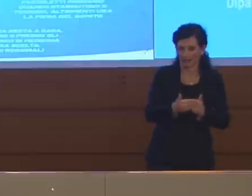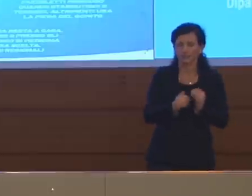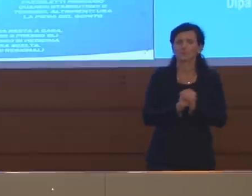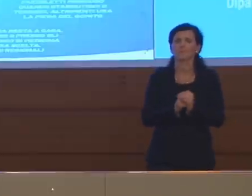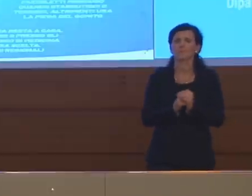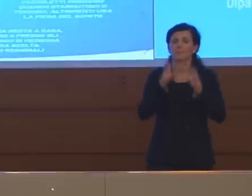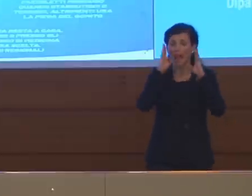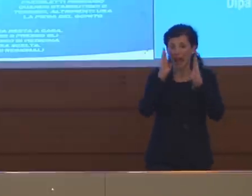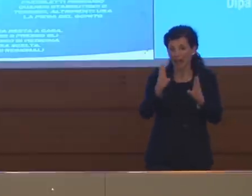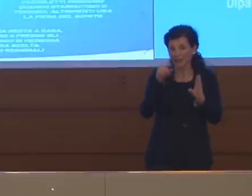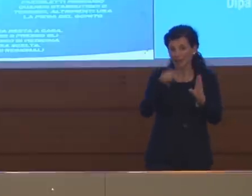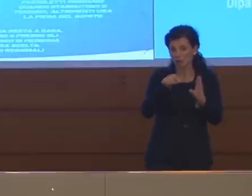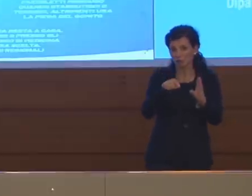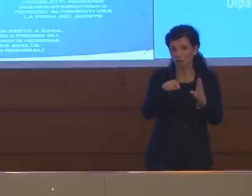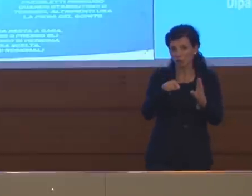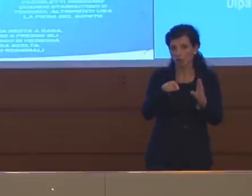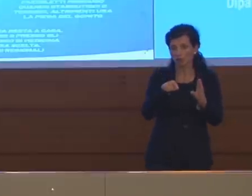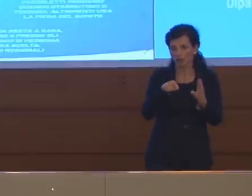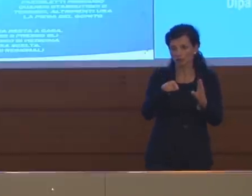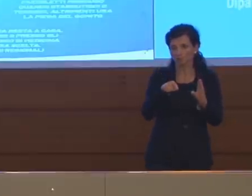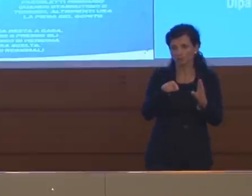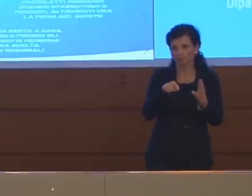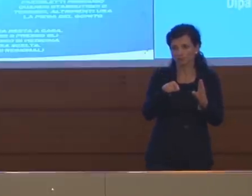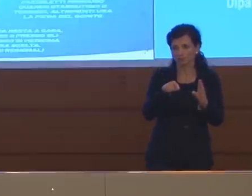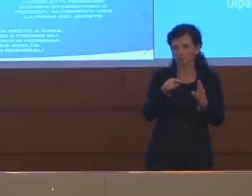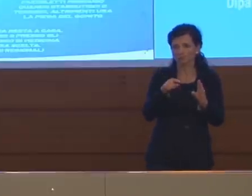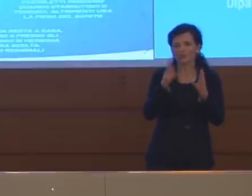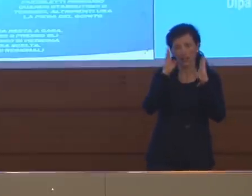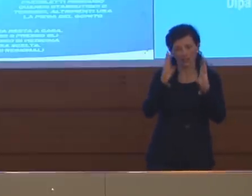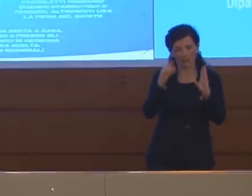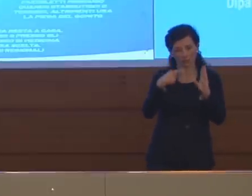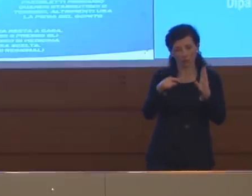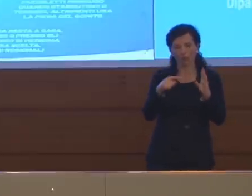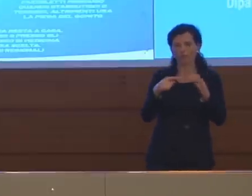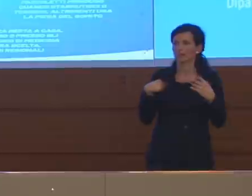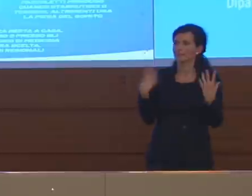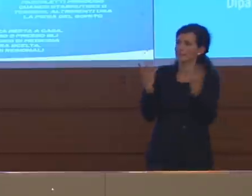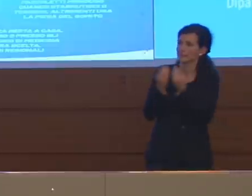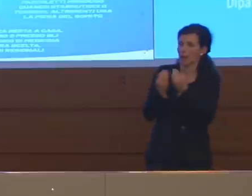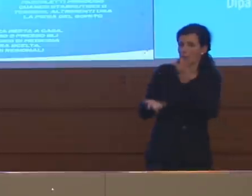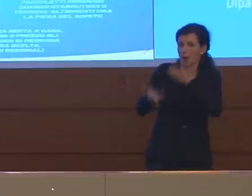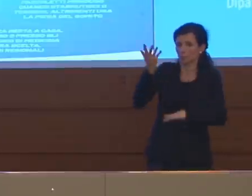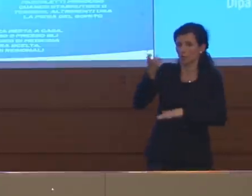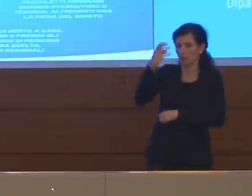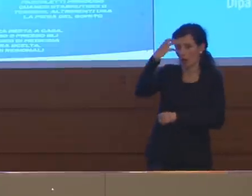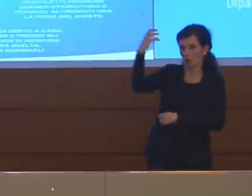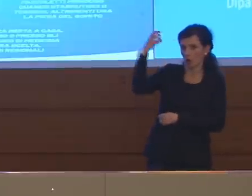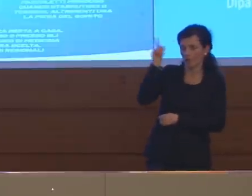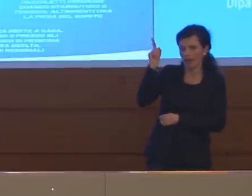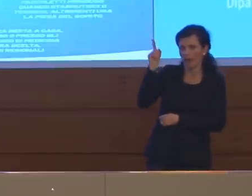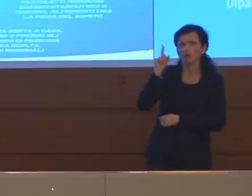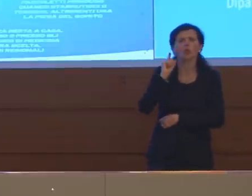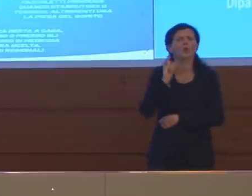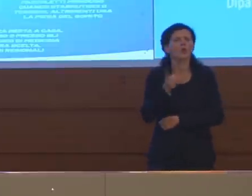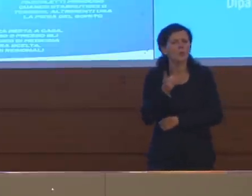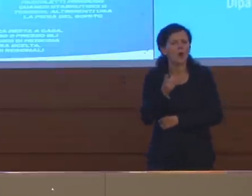per le interazioni che abbiamo con tutte le autorità di governo, è quello di fare in modo che quanto prima